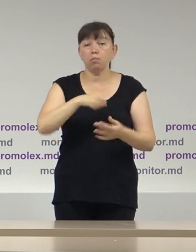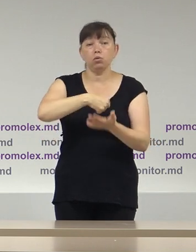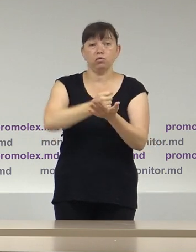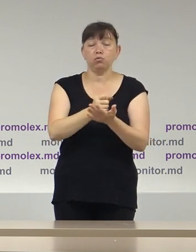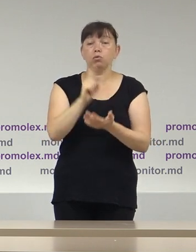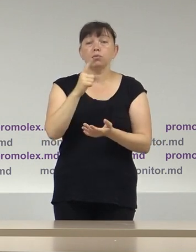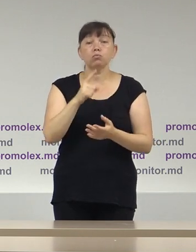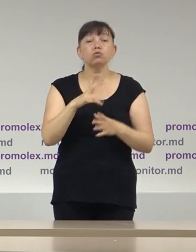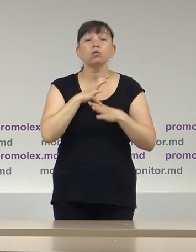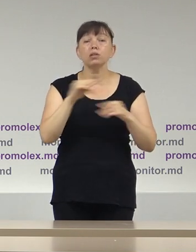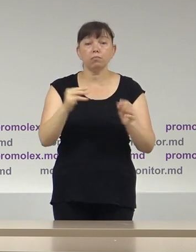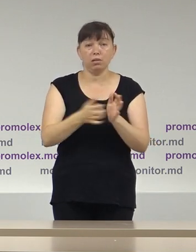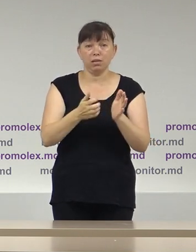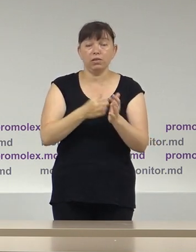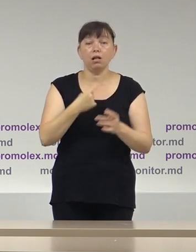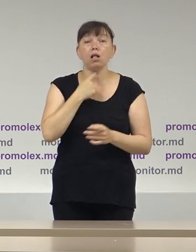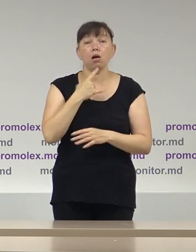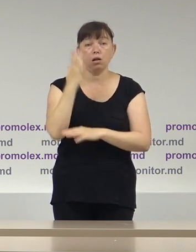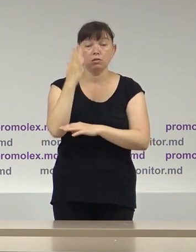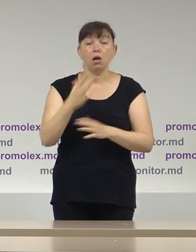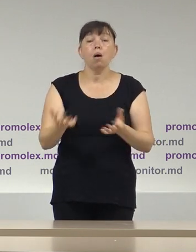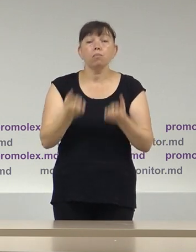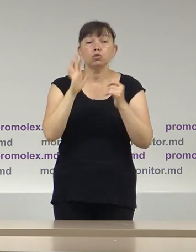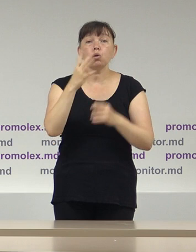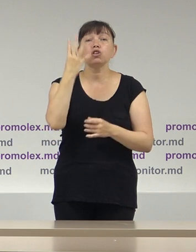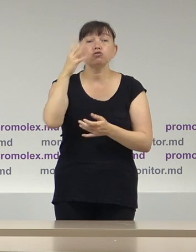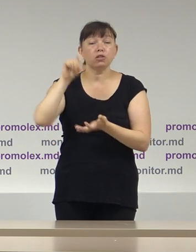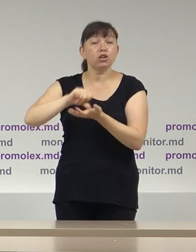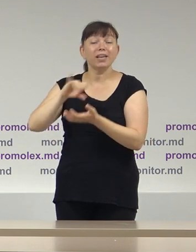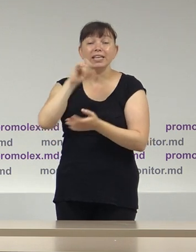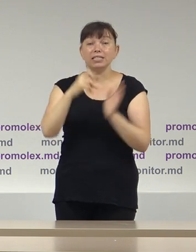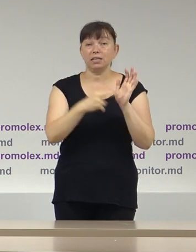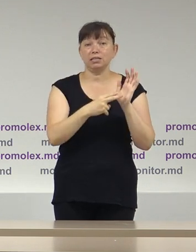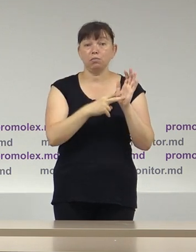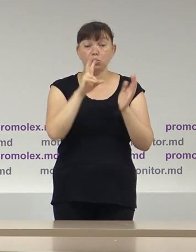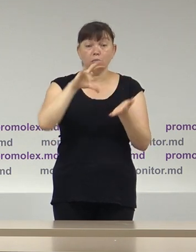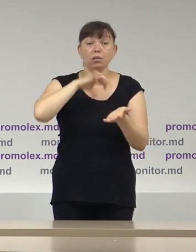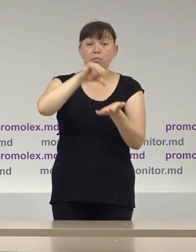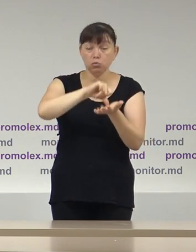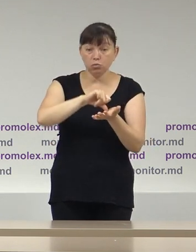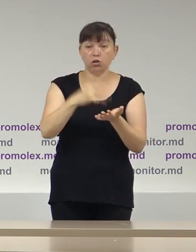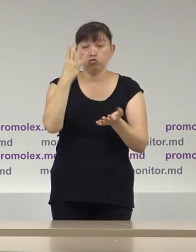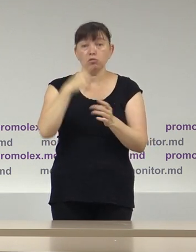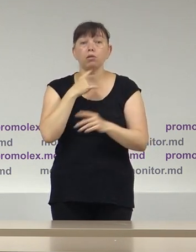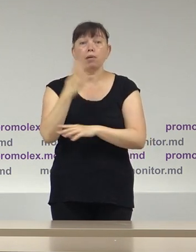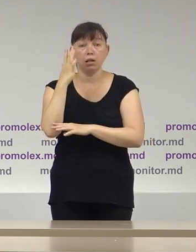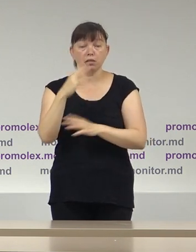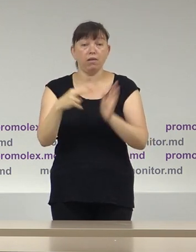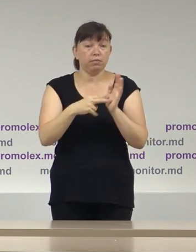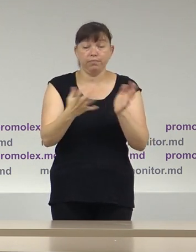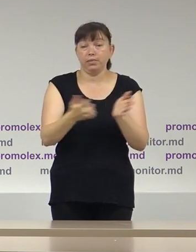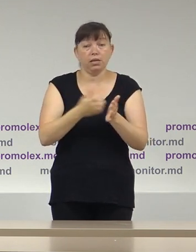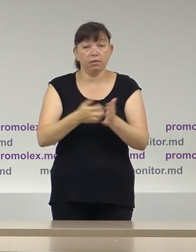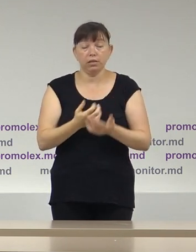lipsa voturilor, fiind susțenut doar de către patru membri din cei șapte prezenți la ședință. În acest